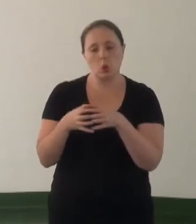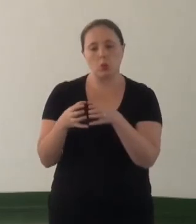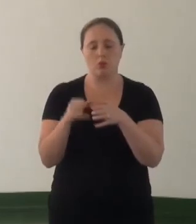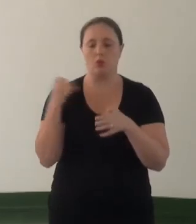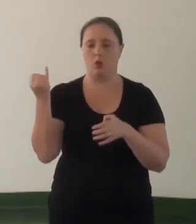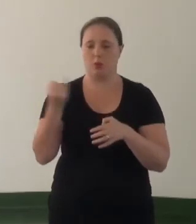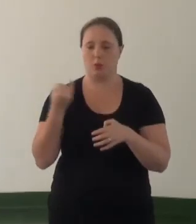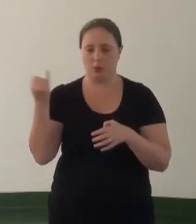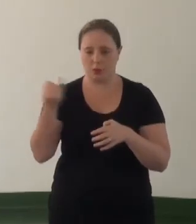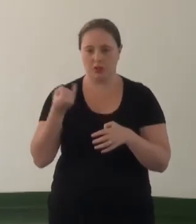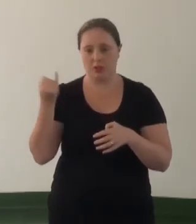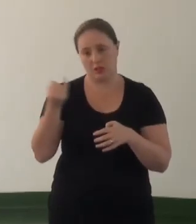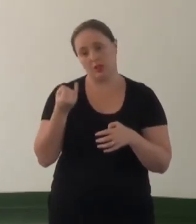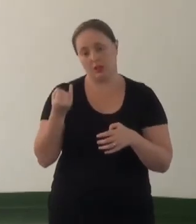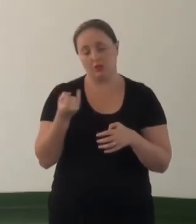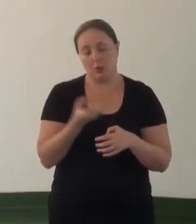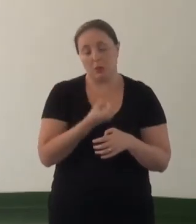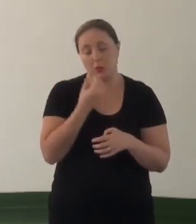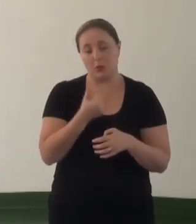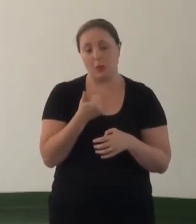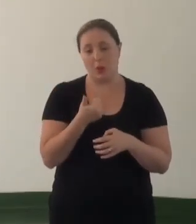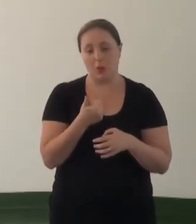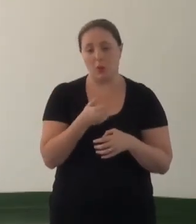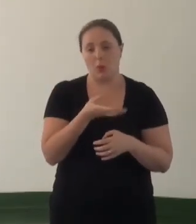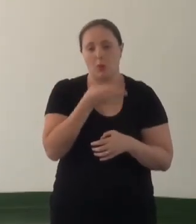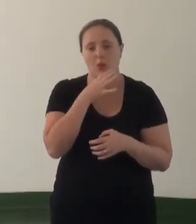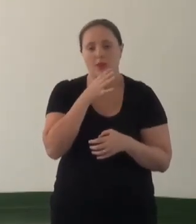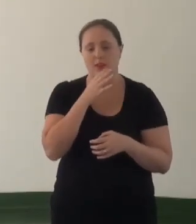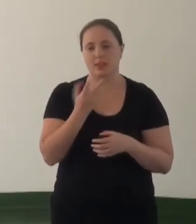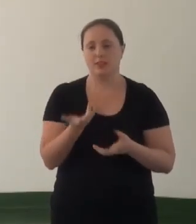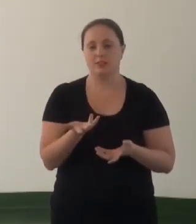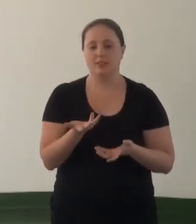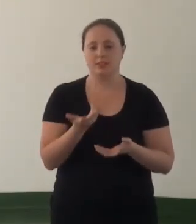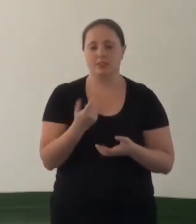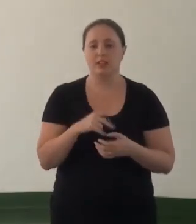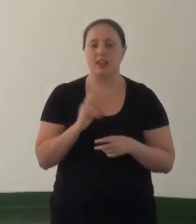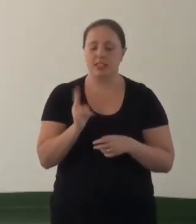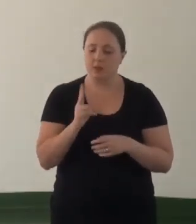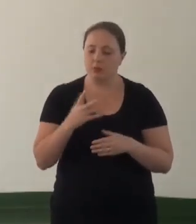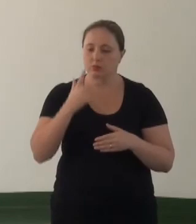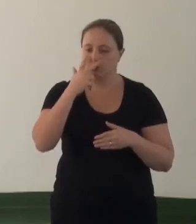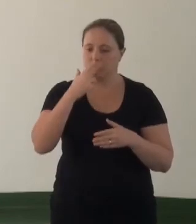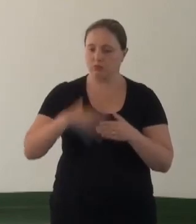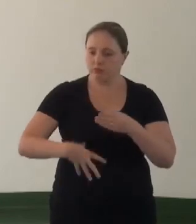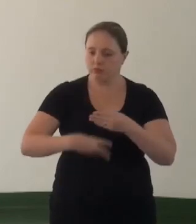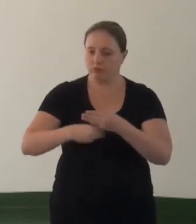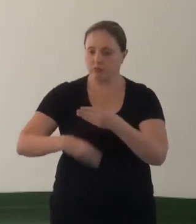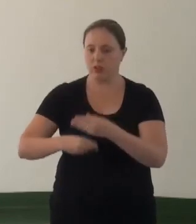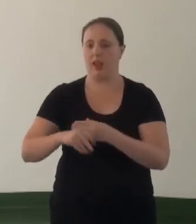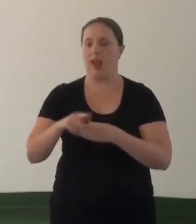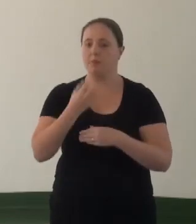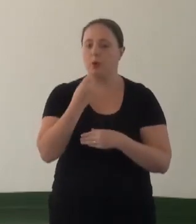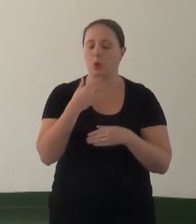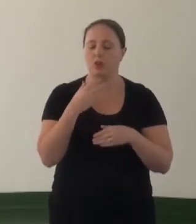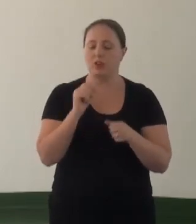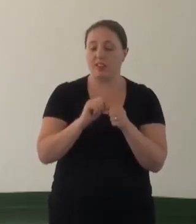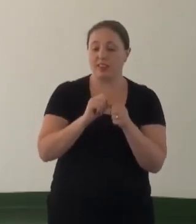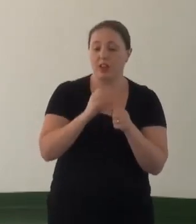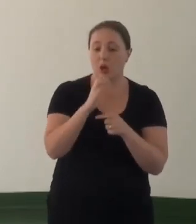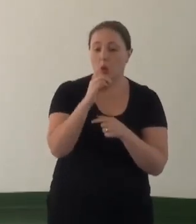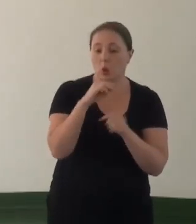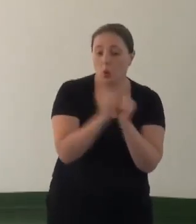importante, né, foi muito rico e assim, eu acho que nada importante de você construir tudo com e não para. E a gente agradece. Obrigada.